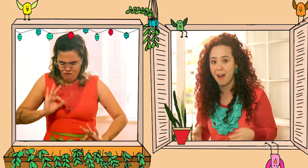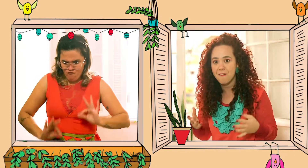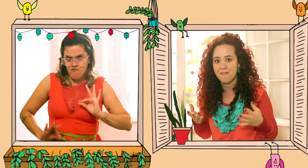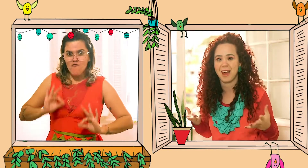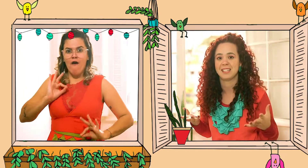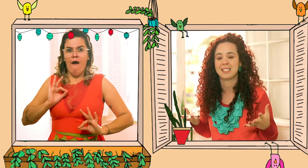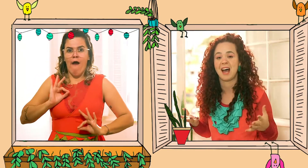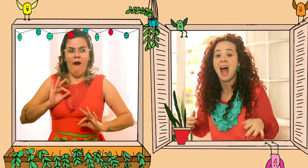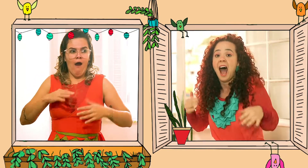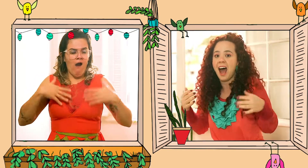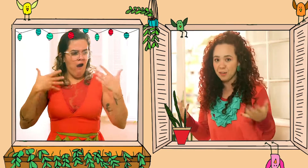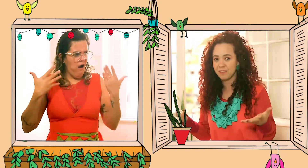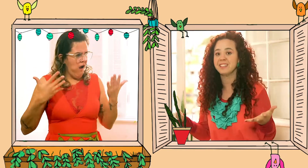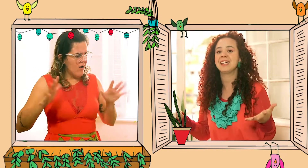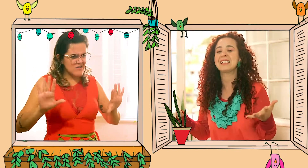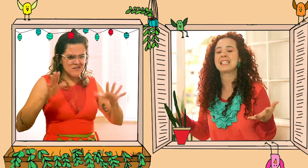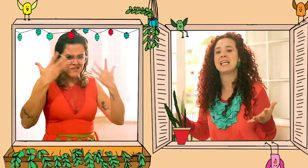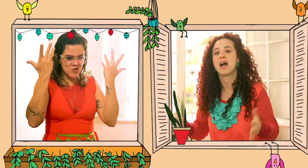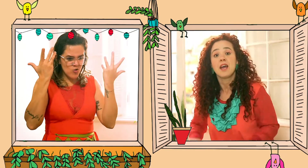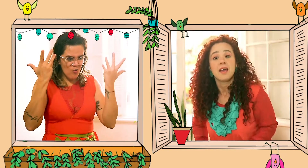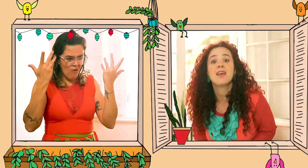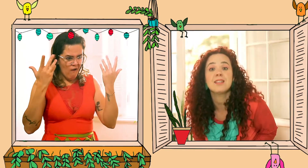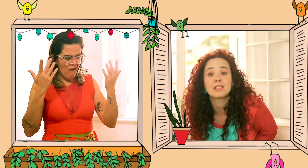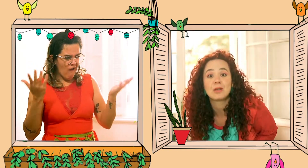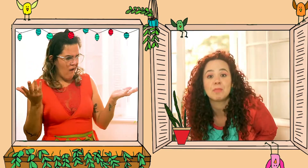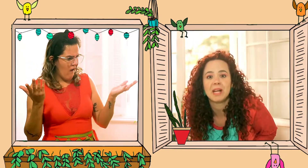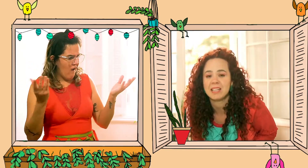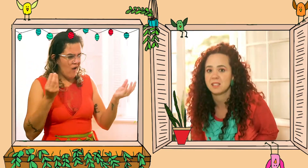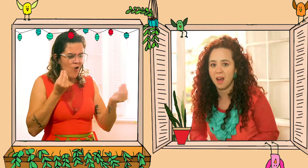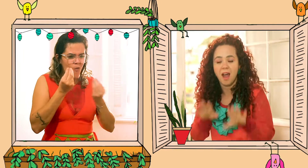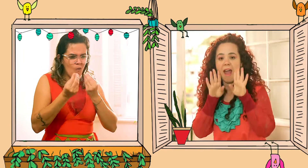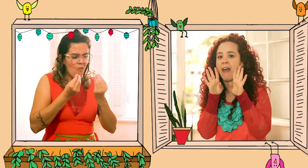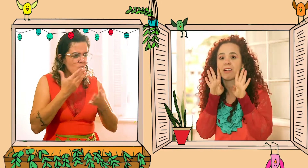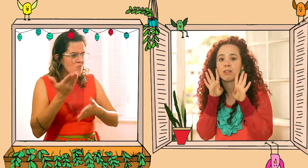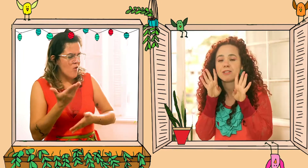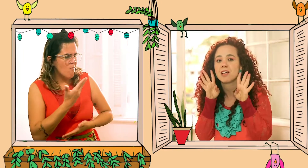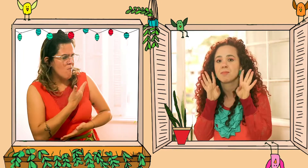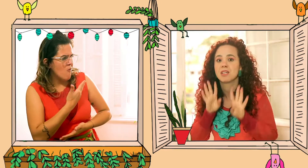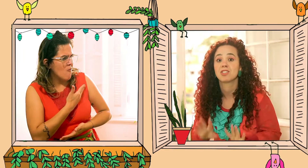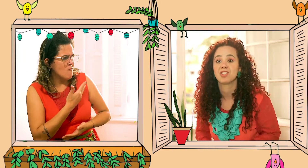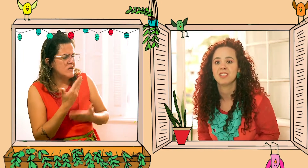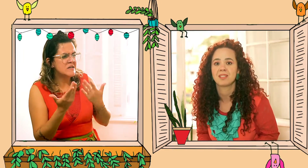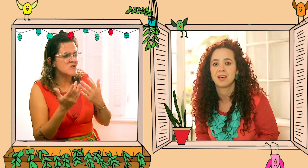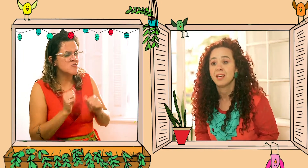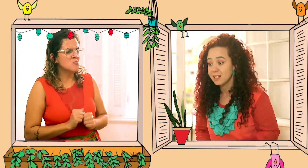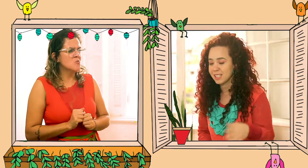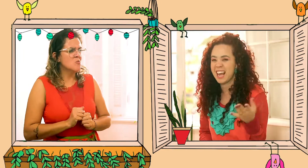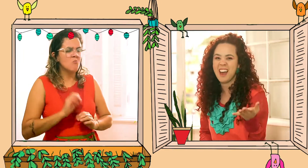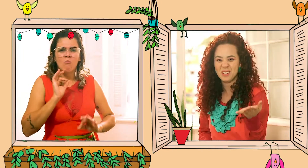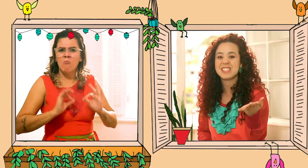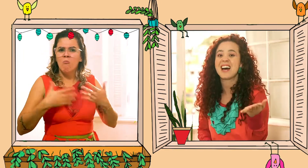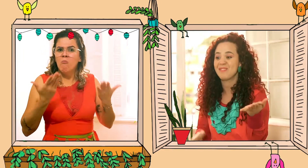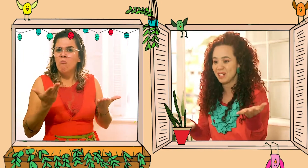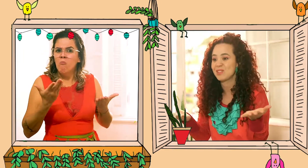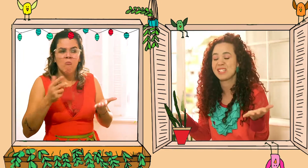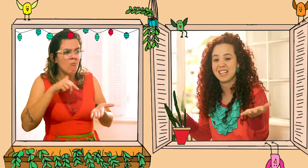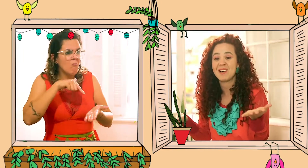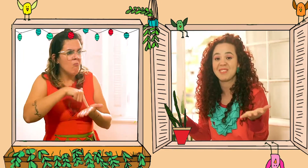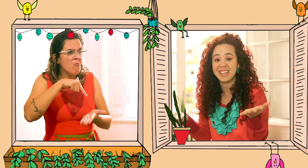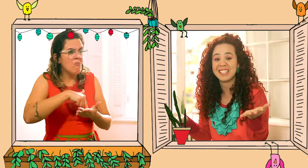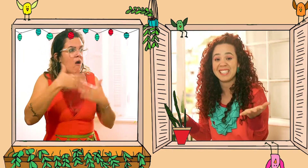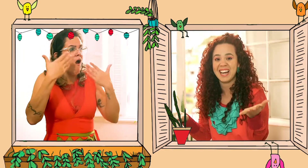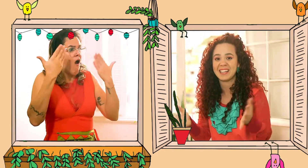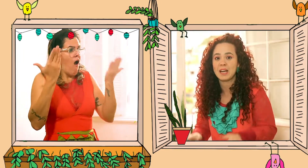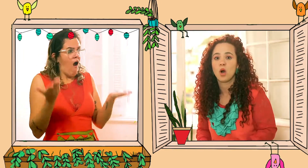chegou na festa, a fantasia e surpresa, ela não sabia dizer se eram os amigos